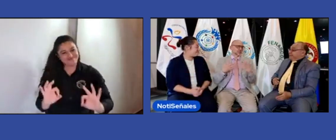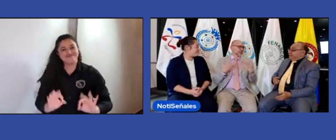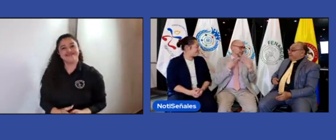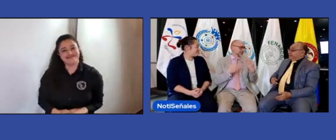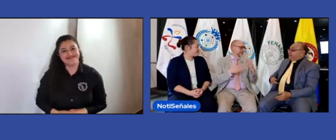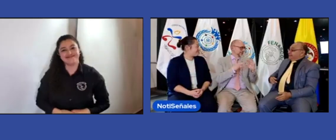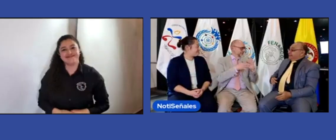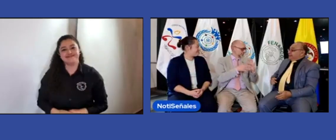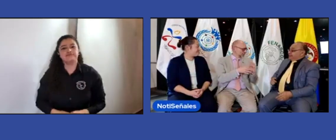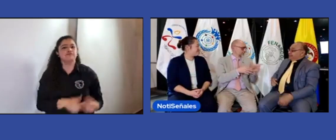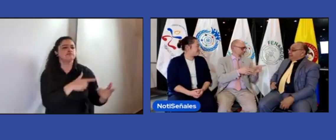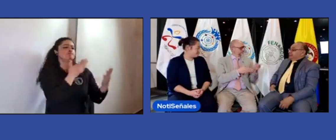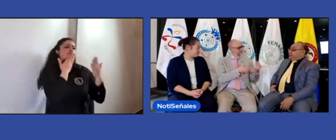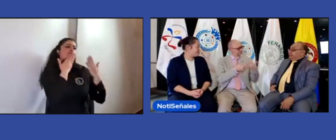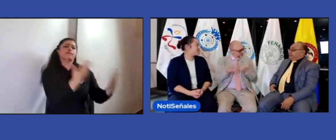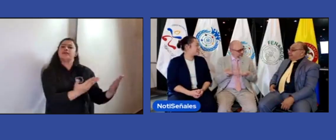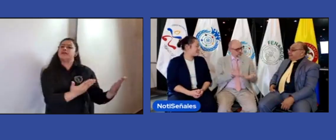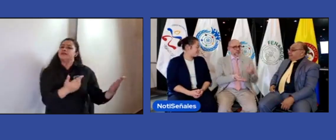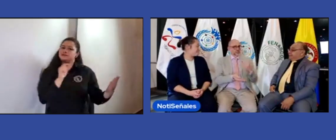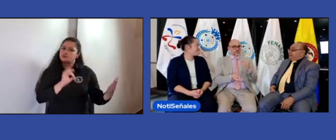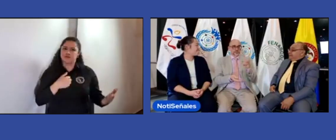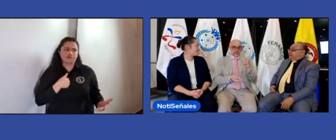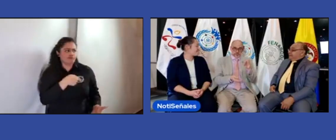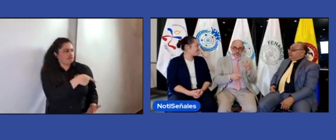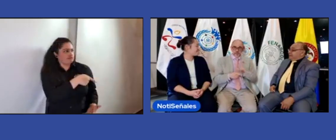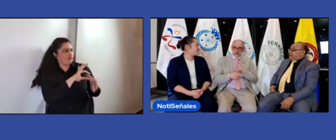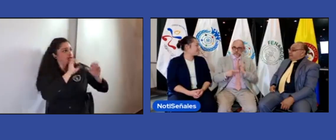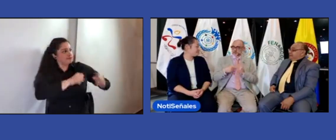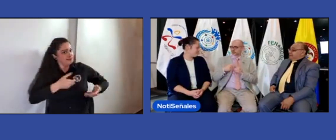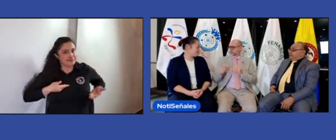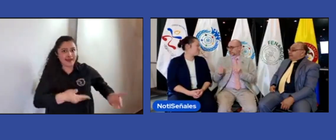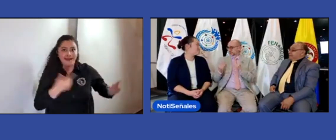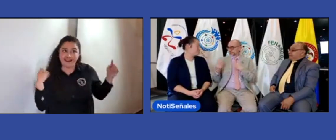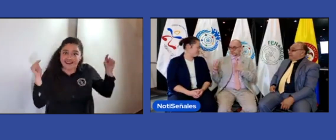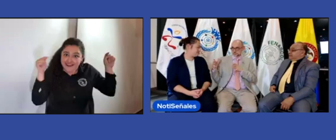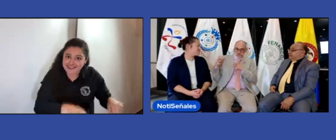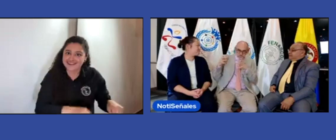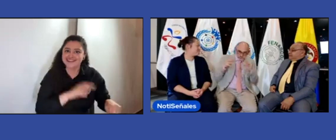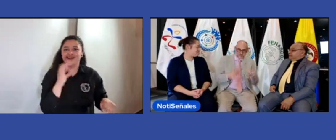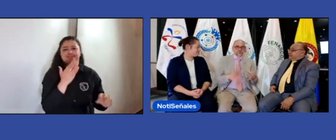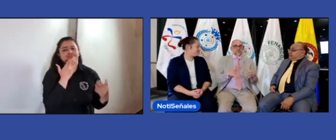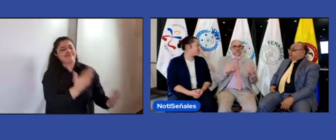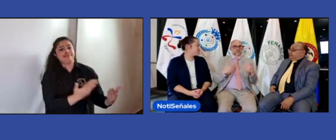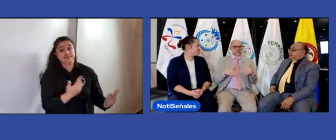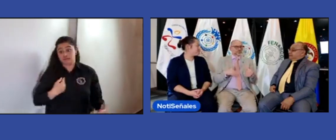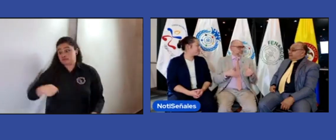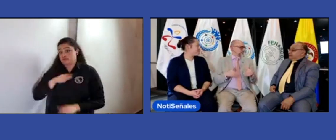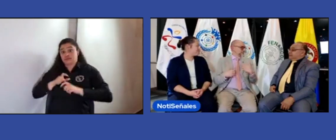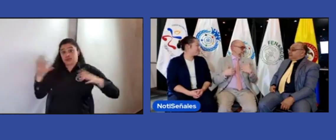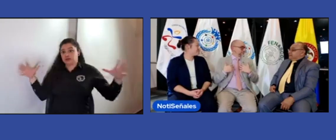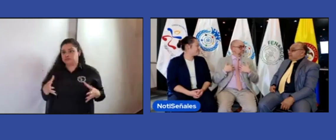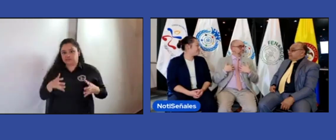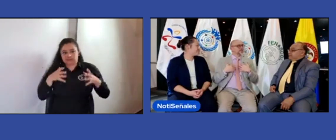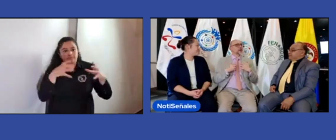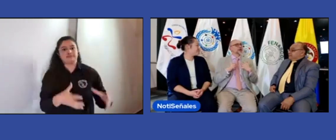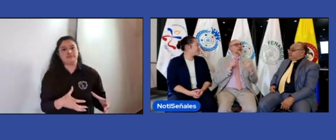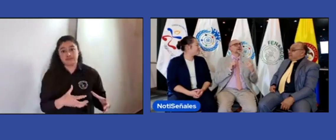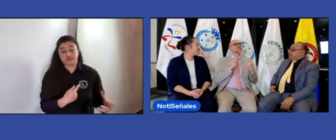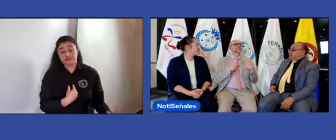ha sido mucho gozo poder estar con ustedes que ustedes nos inviten que sean el país anfitrión de nuestra reunión de la junta la